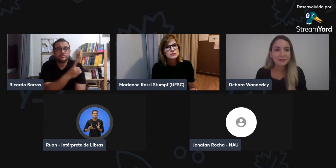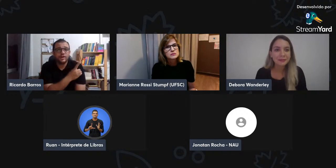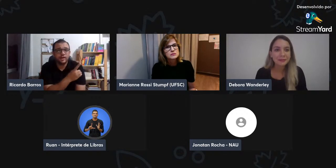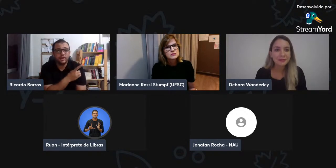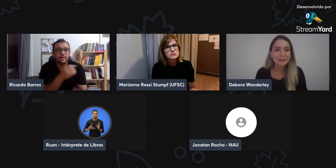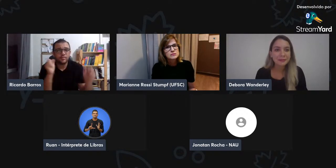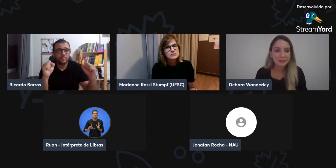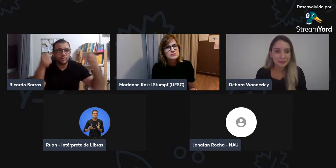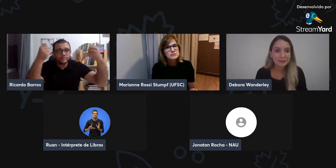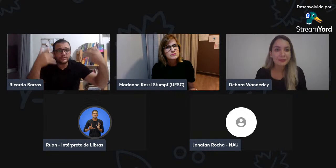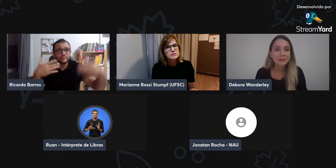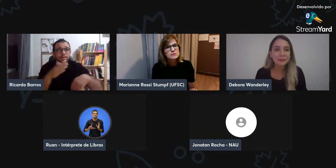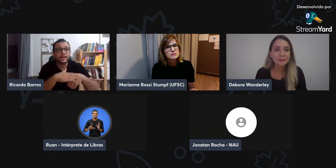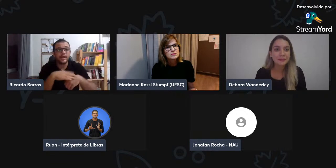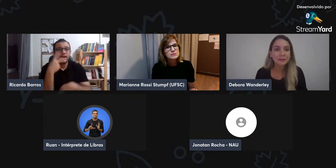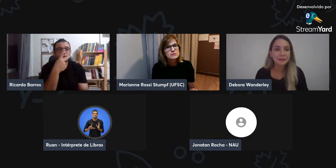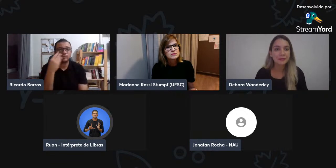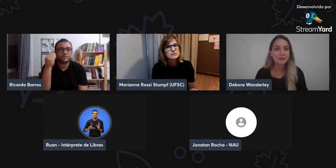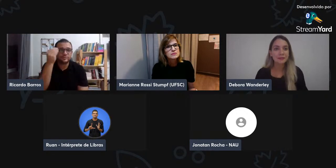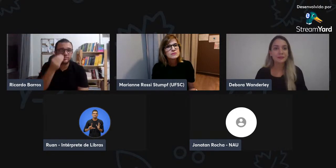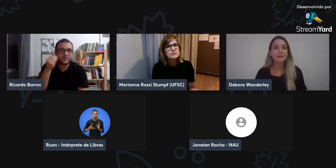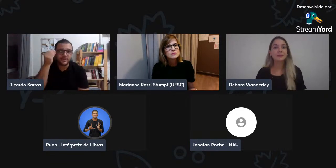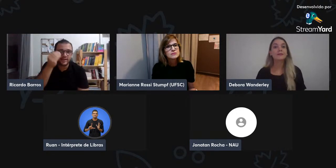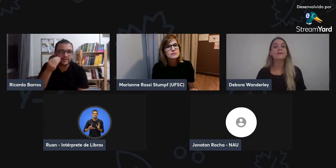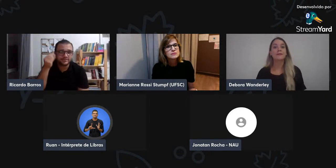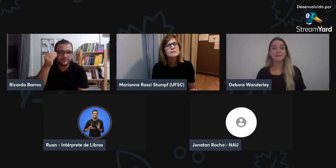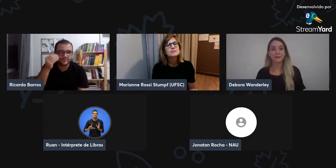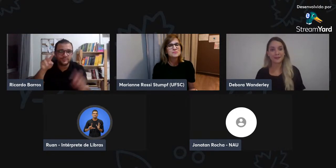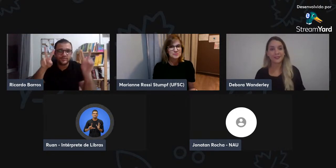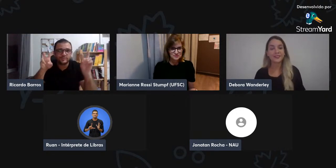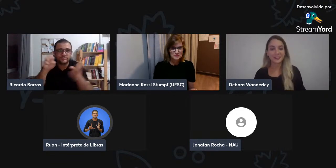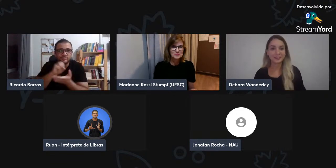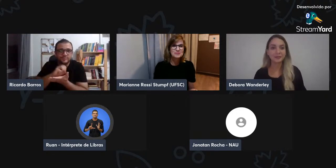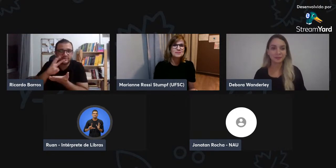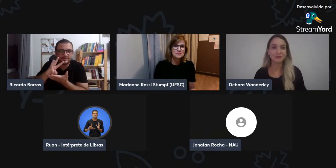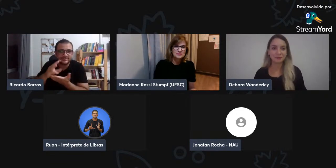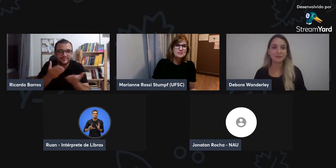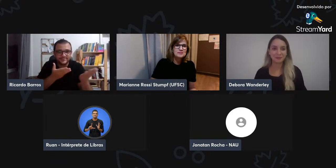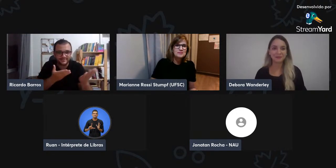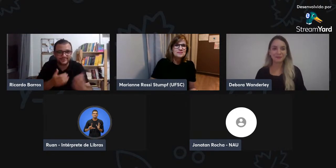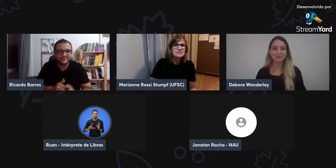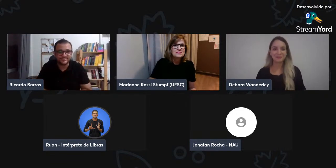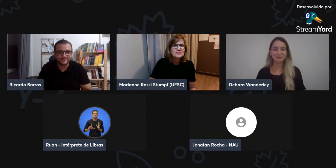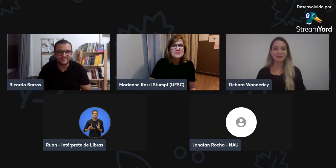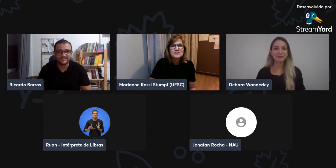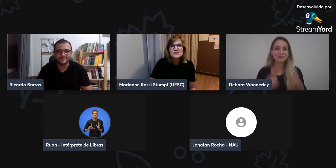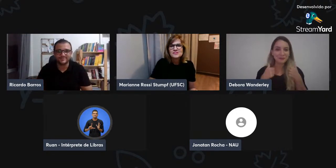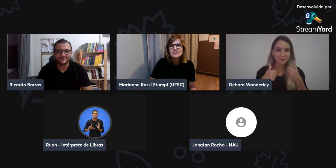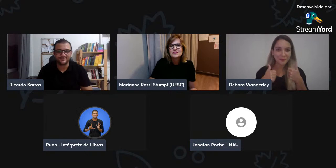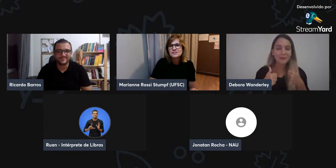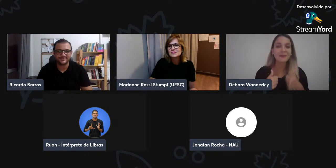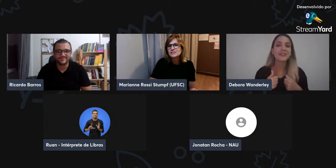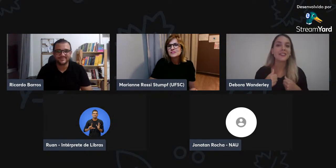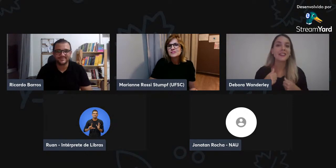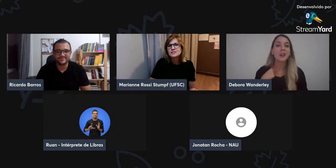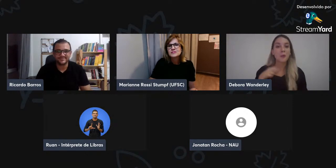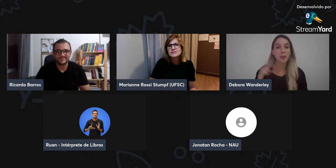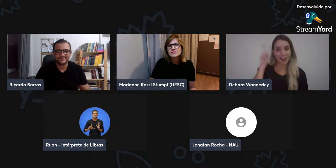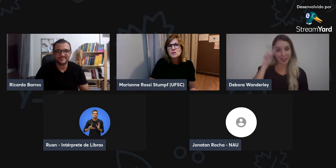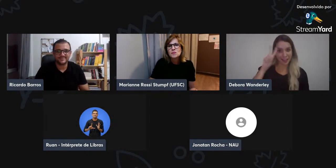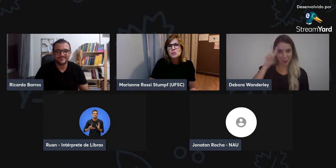E eu quero pedir para a professora Débora explicar um pouquinho da sua experiência com a escrita de sinais.